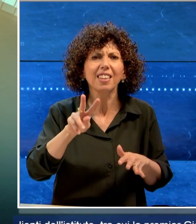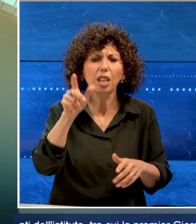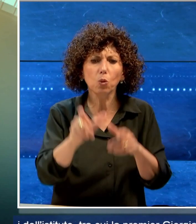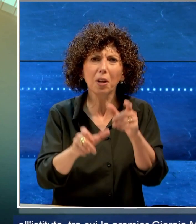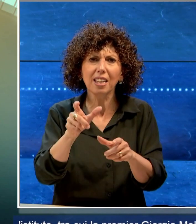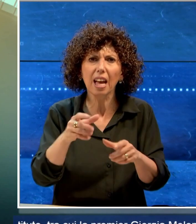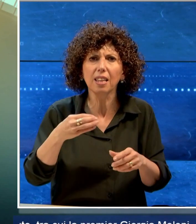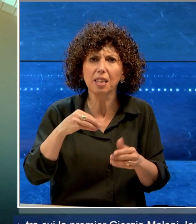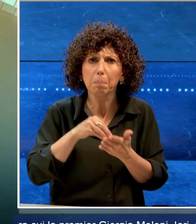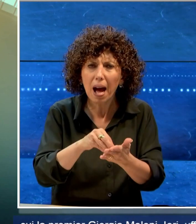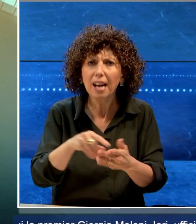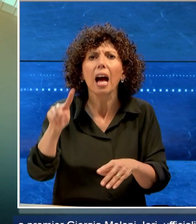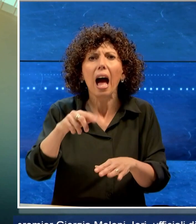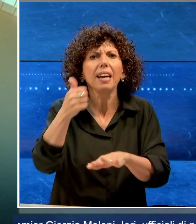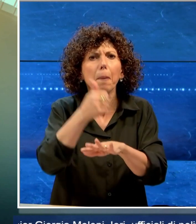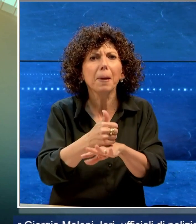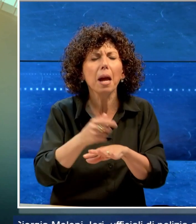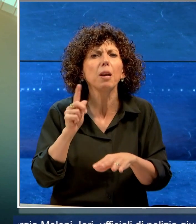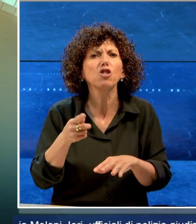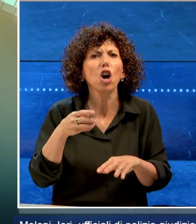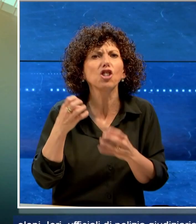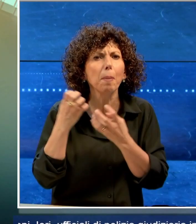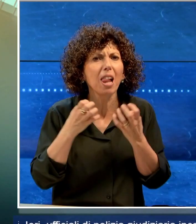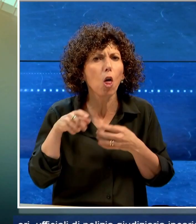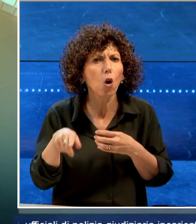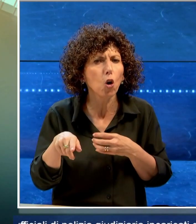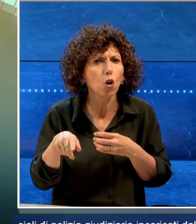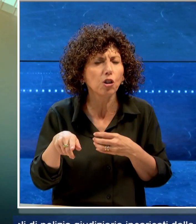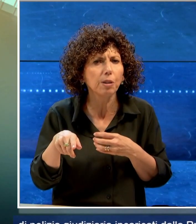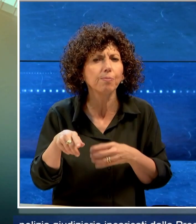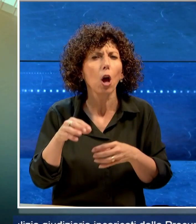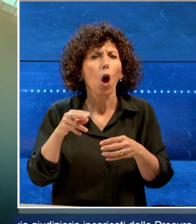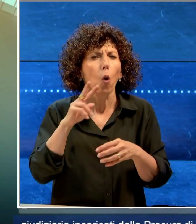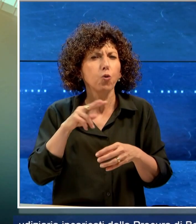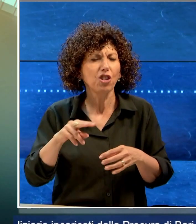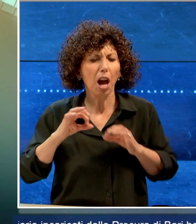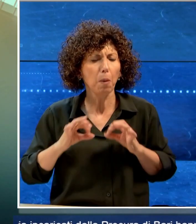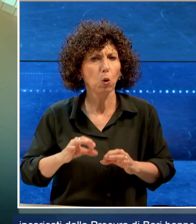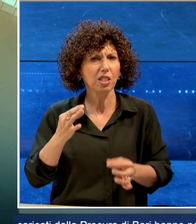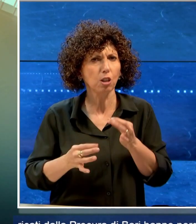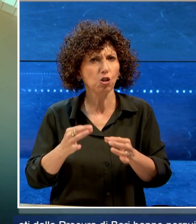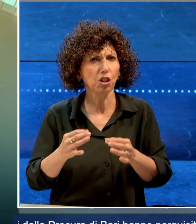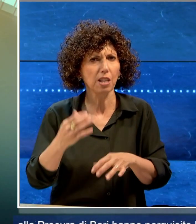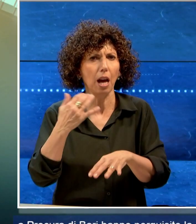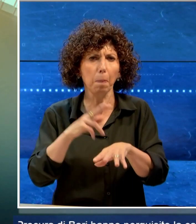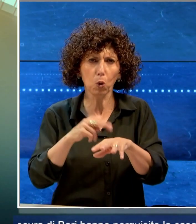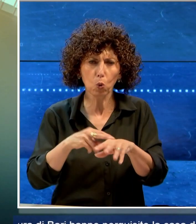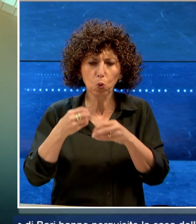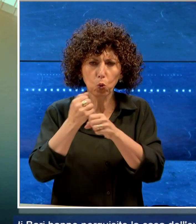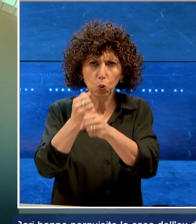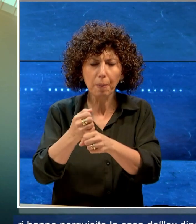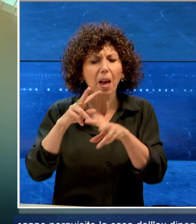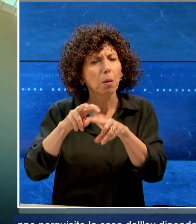'istituto, tra cui la Premier Giorgia Meloni. Ufficiali di Polizia Giudiziaria, incaricati dalla Procura, hanno